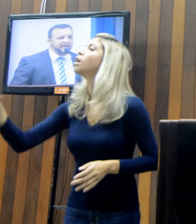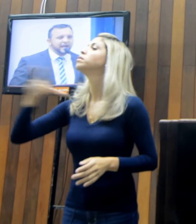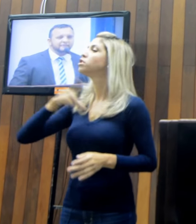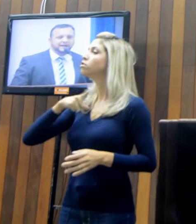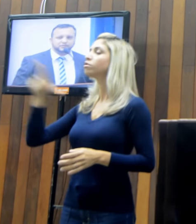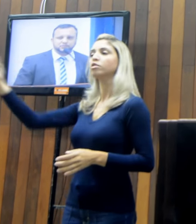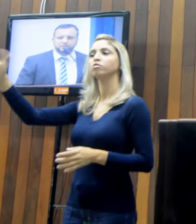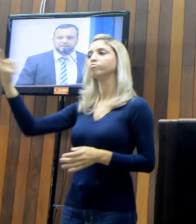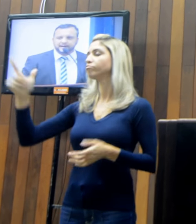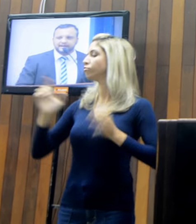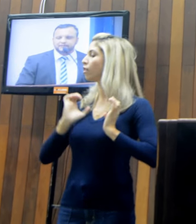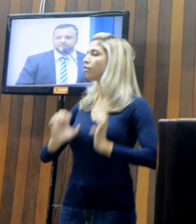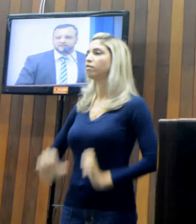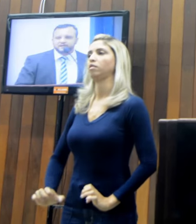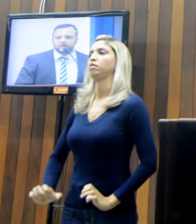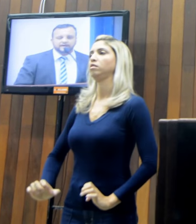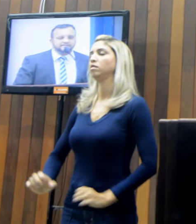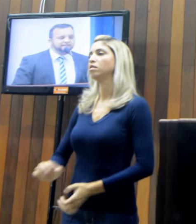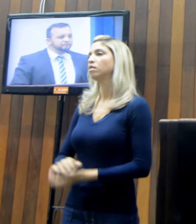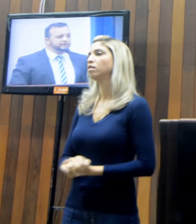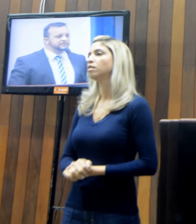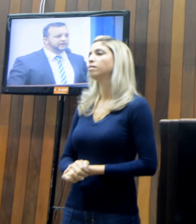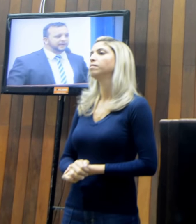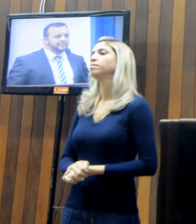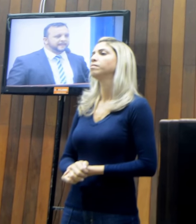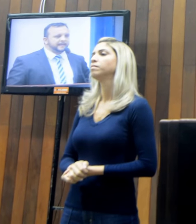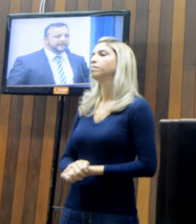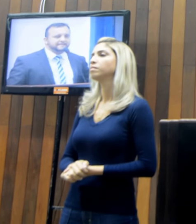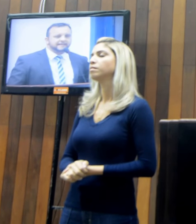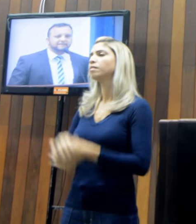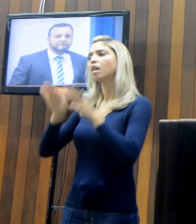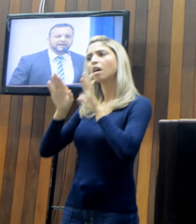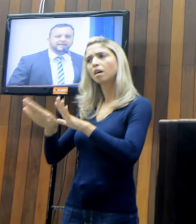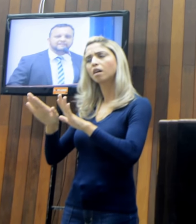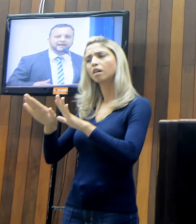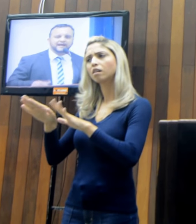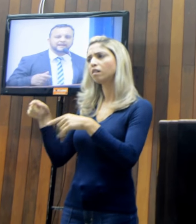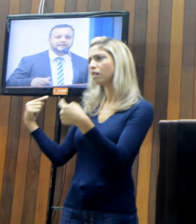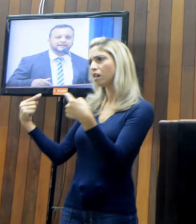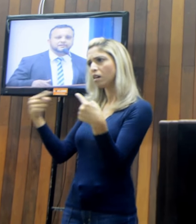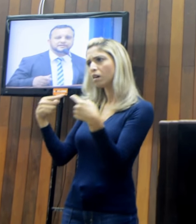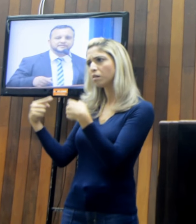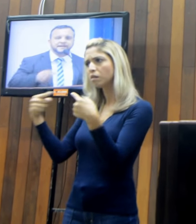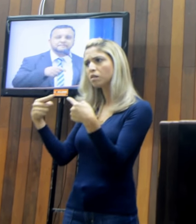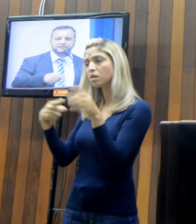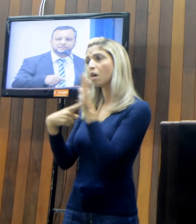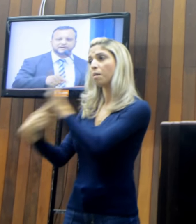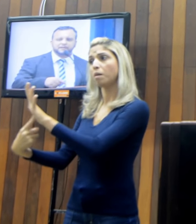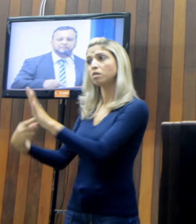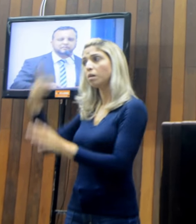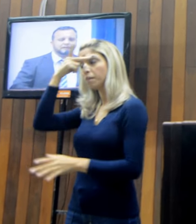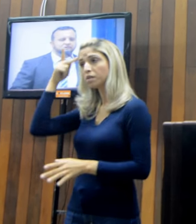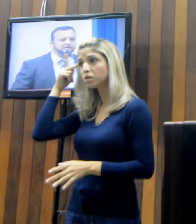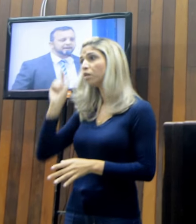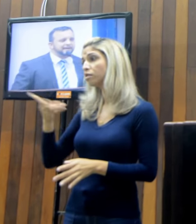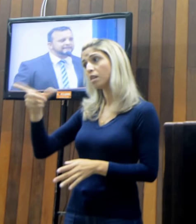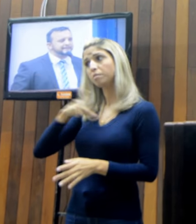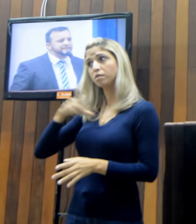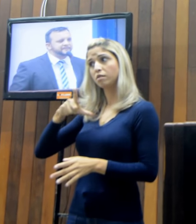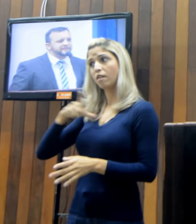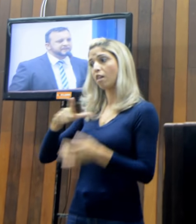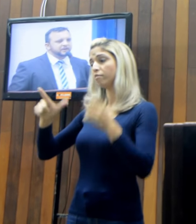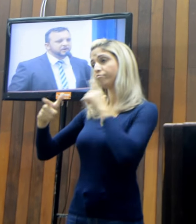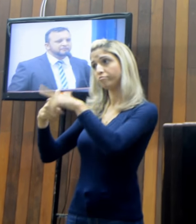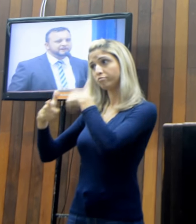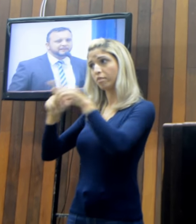abaixo do esperado. Ora, se a política serve para revelar aqueles que sempre tiveram problemas de caráter,